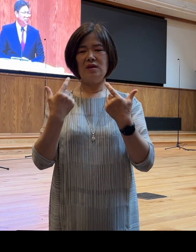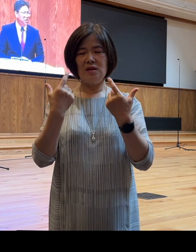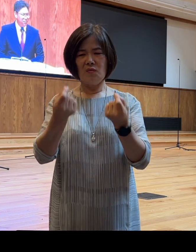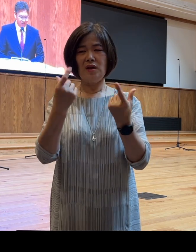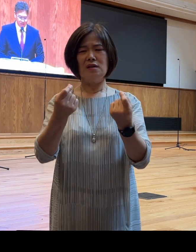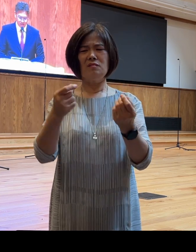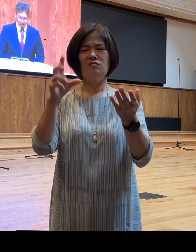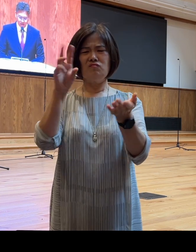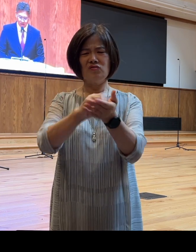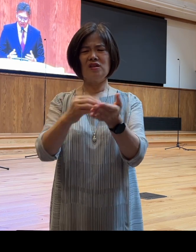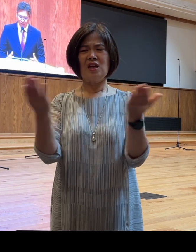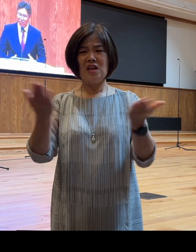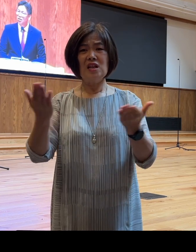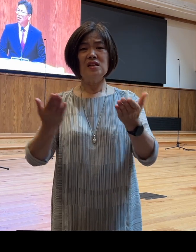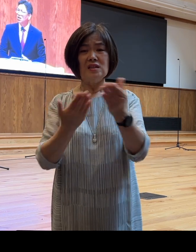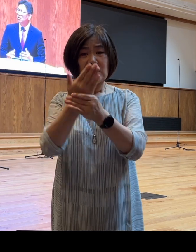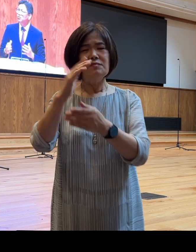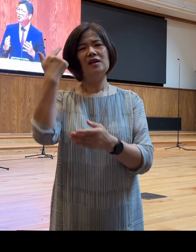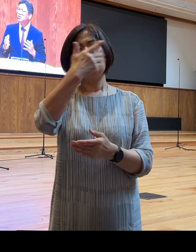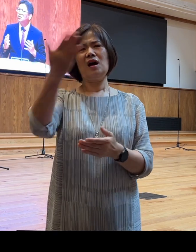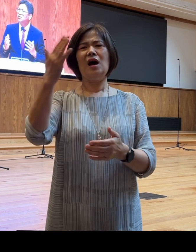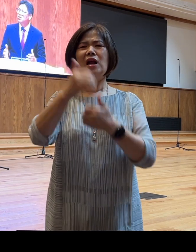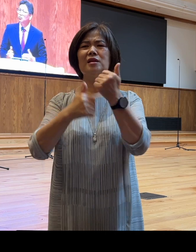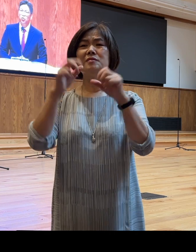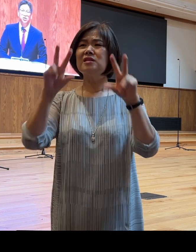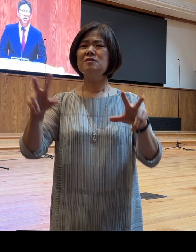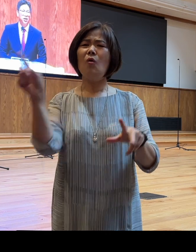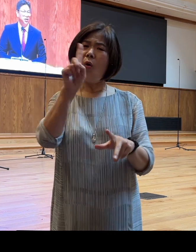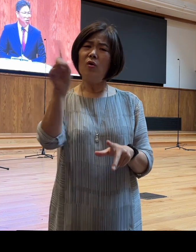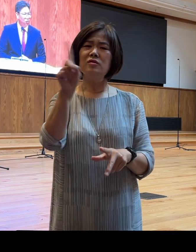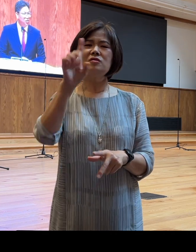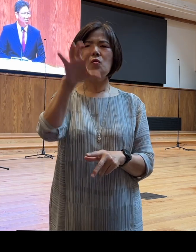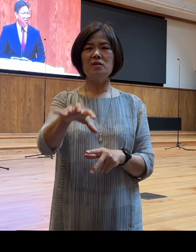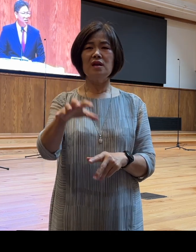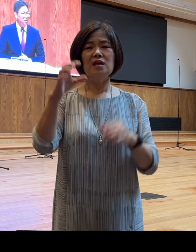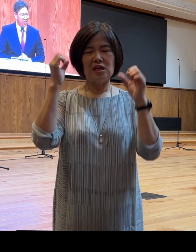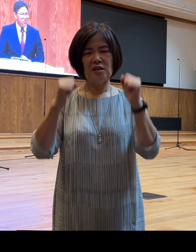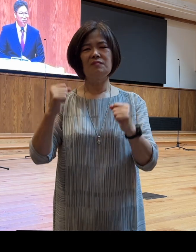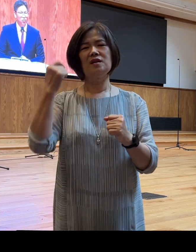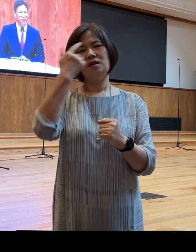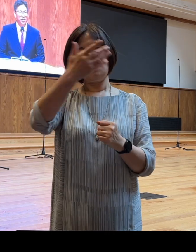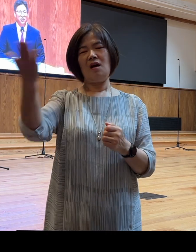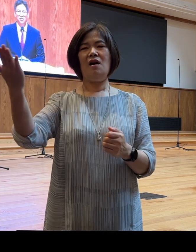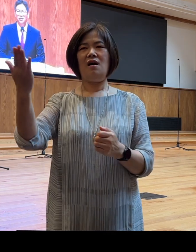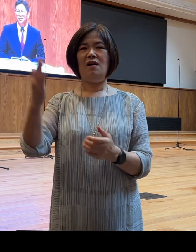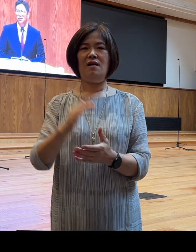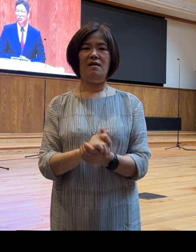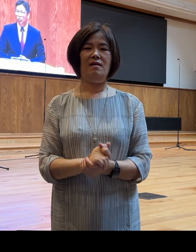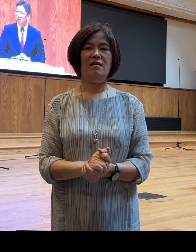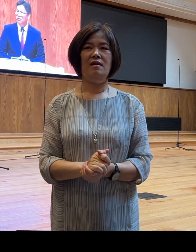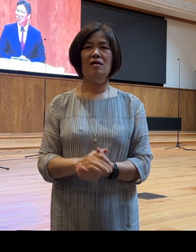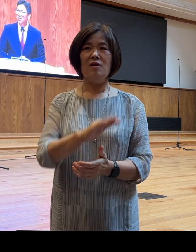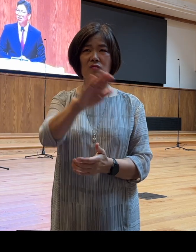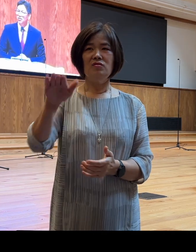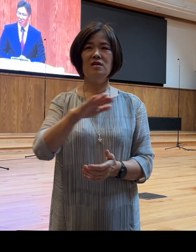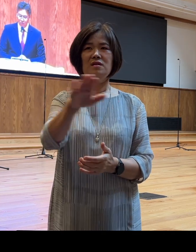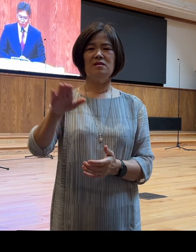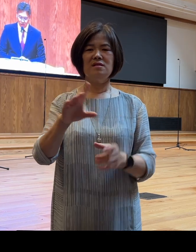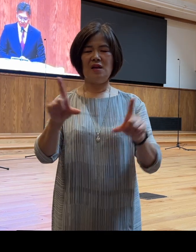합니까? 하나님, 하나님은 지금 도대체 어디에 계시는 겁니까? 우리는 삶의 문제 앞에,